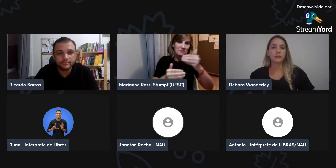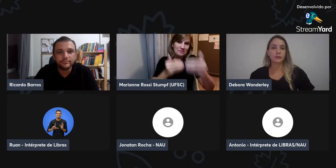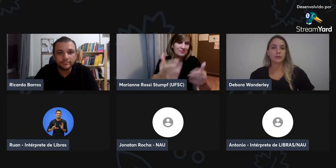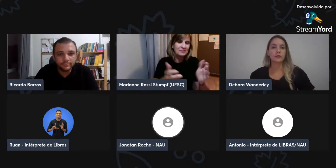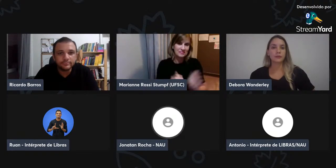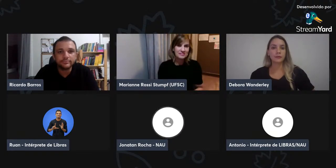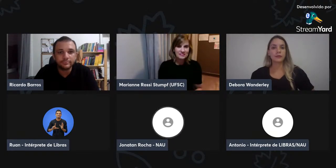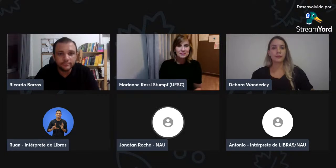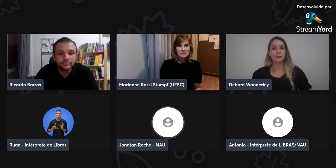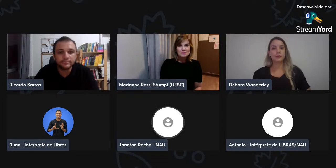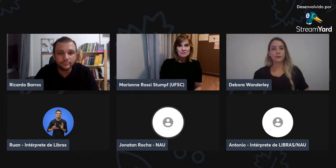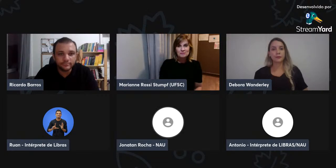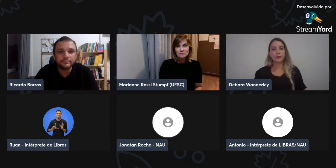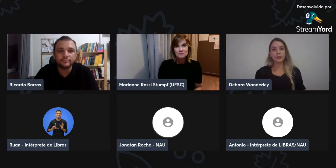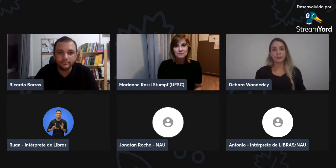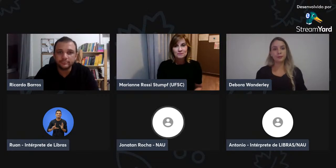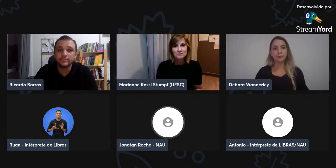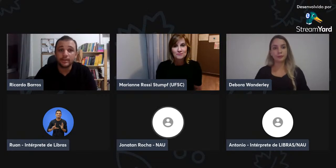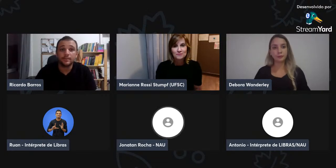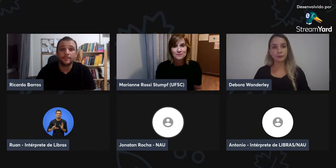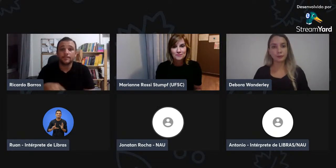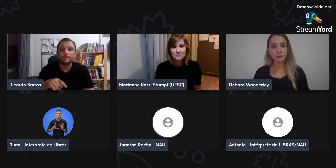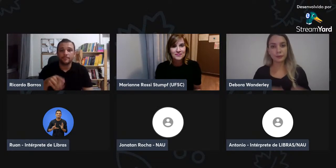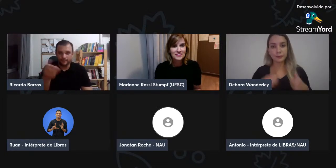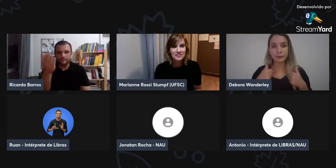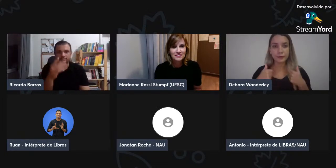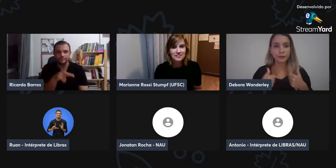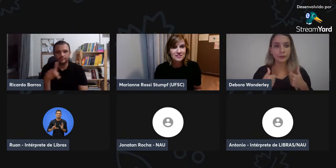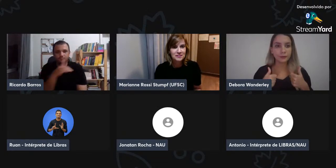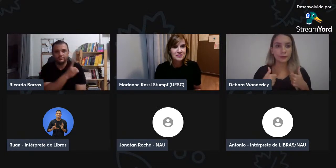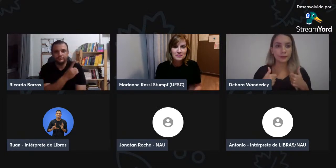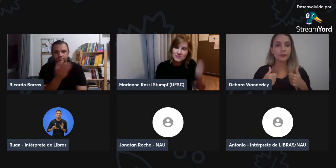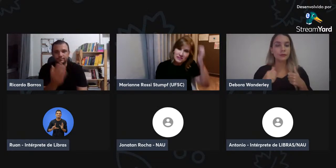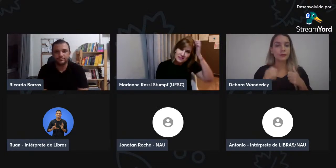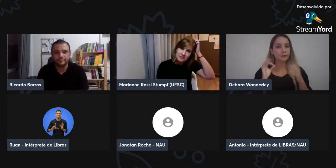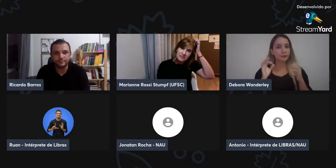foi adquirindo e foi evoluindo nesse sentido.